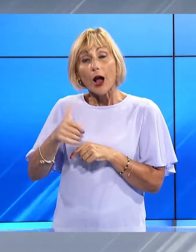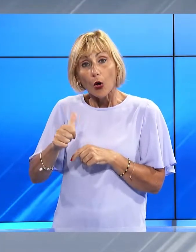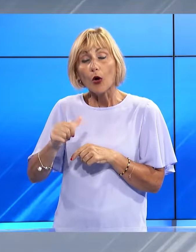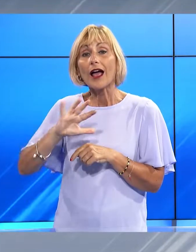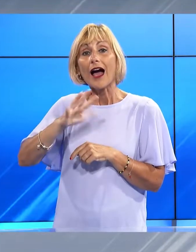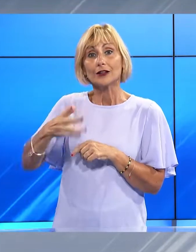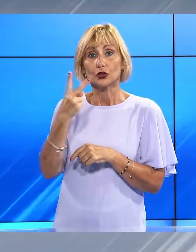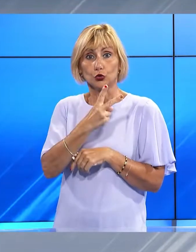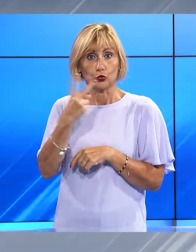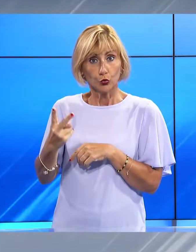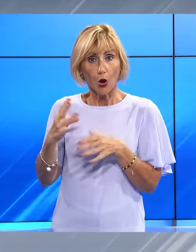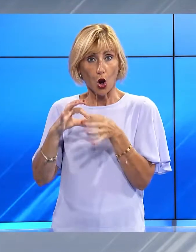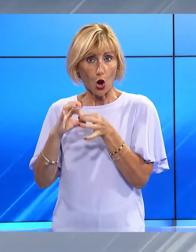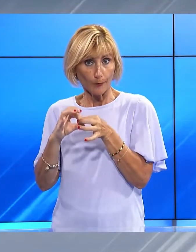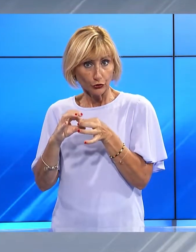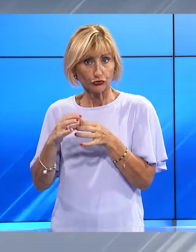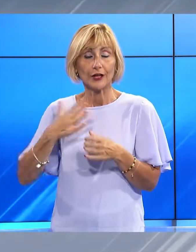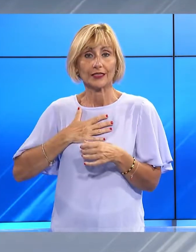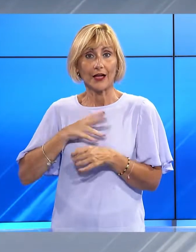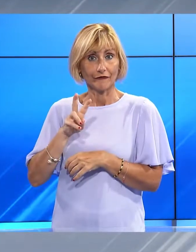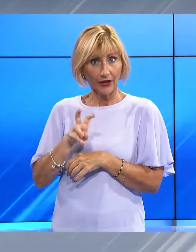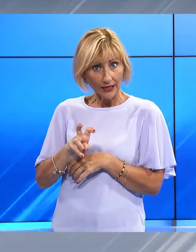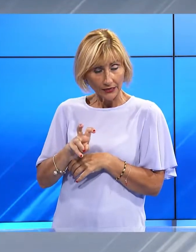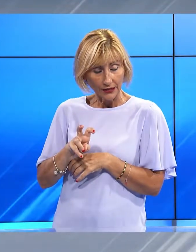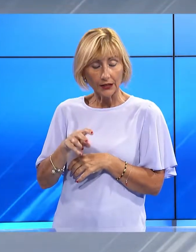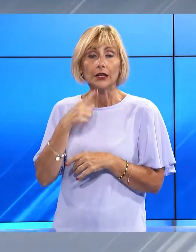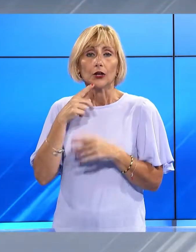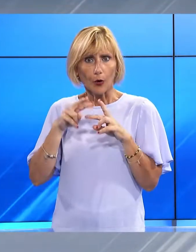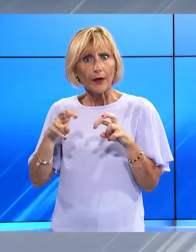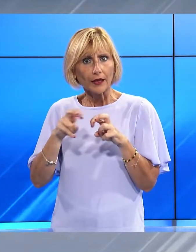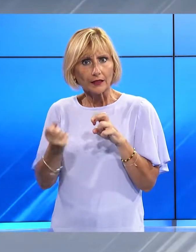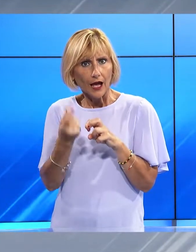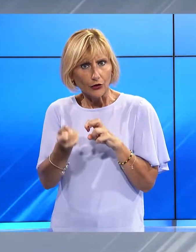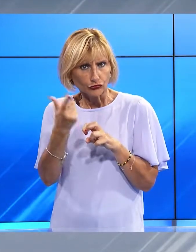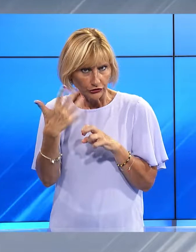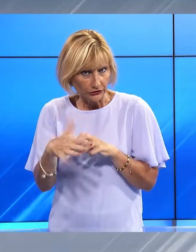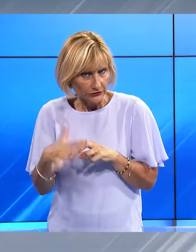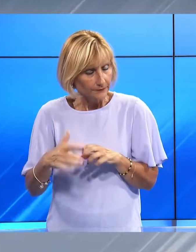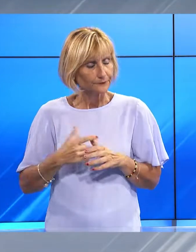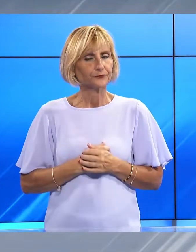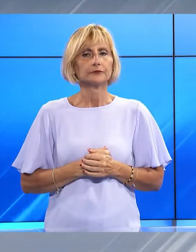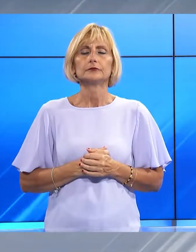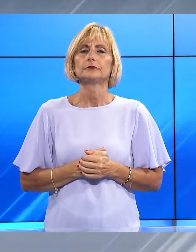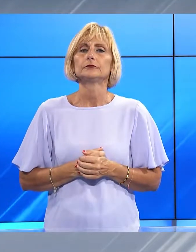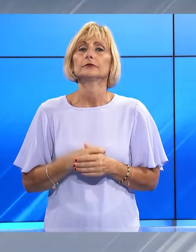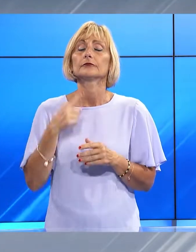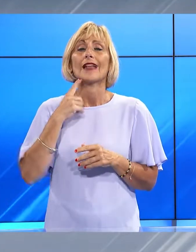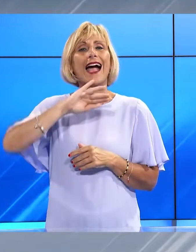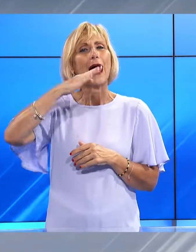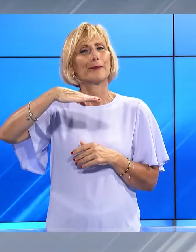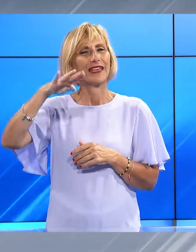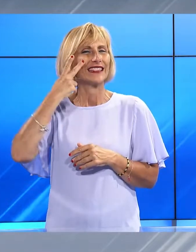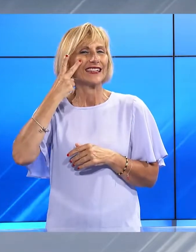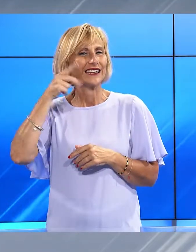denunciati a piede libero individuati attraverso le successive indagini. Andiamo adesso sull'Appennino invece.